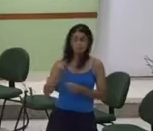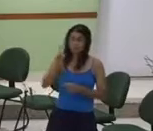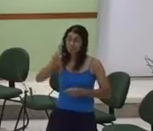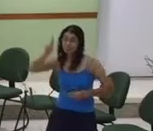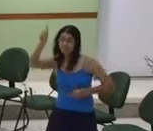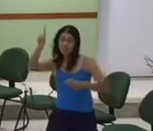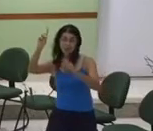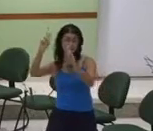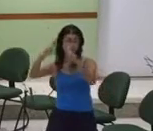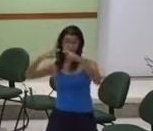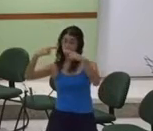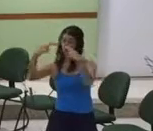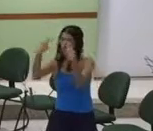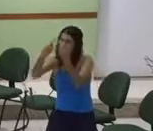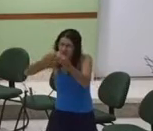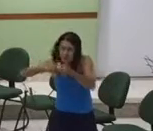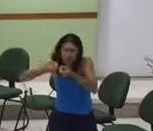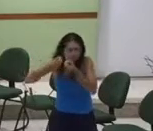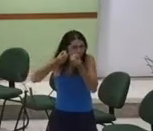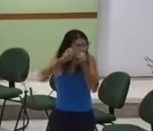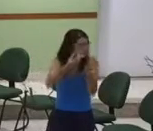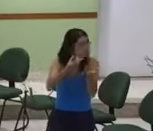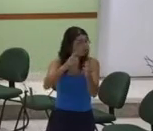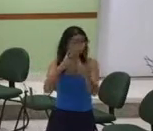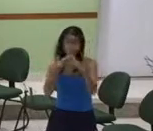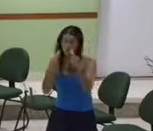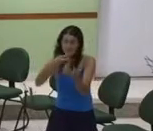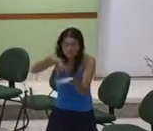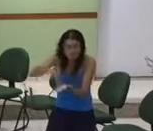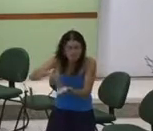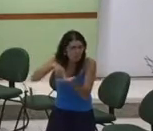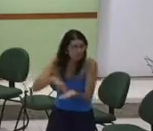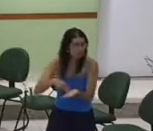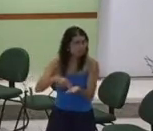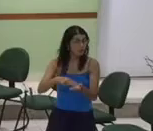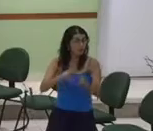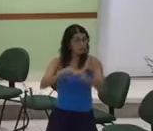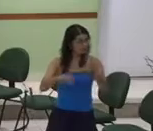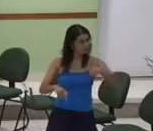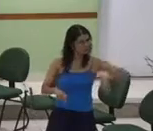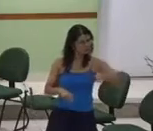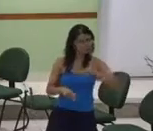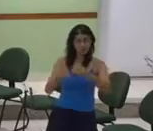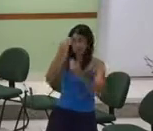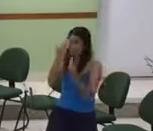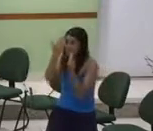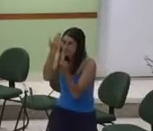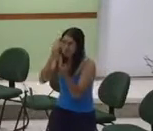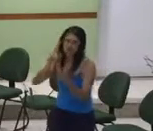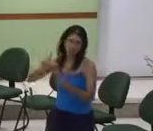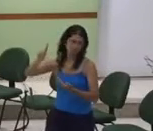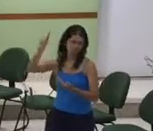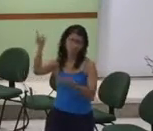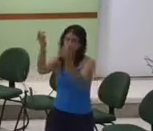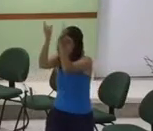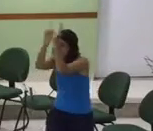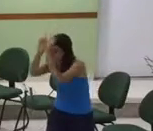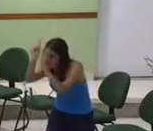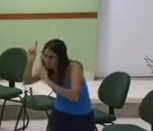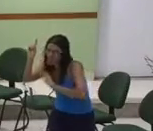inabalável sejamos agradecidos e assim adoremos a Deus de modo aceitável com